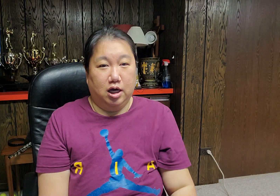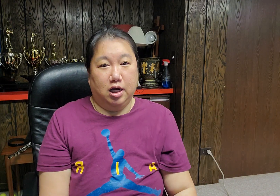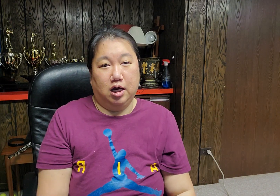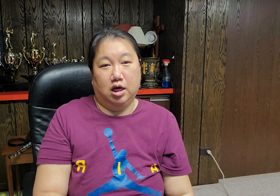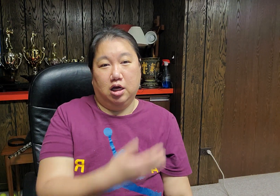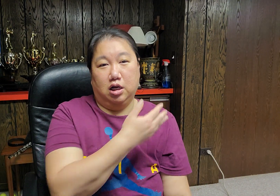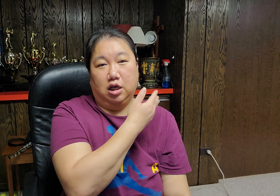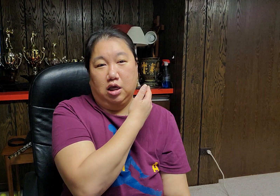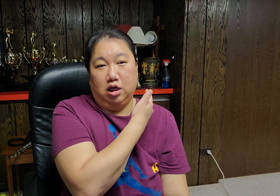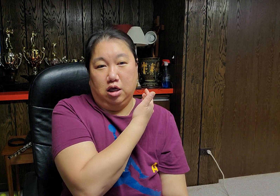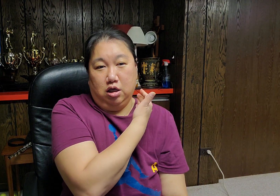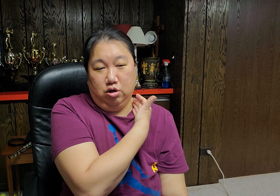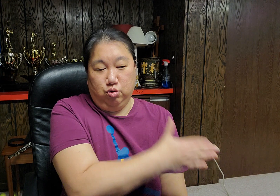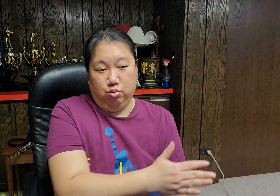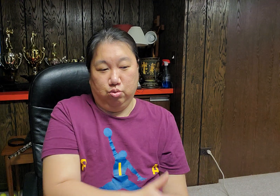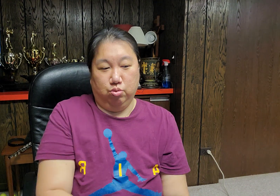하네요. 하네요.